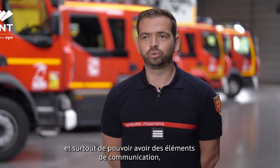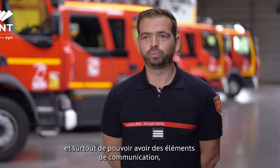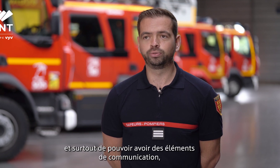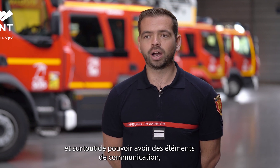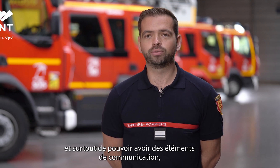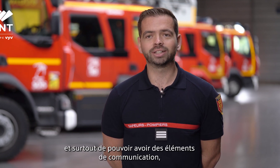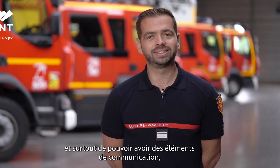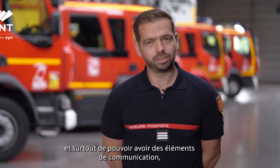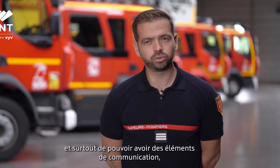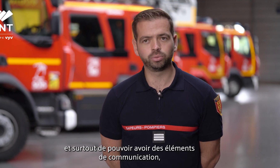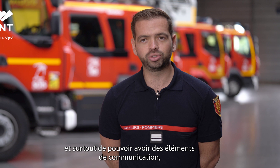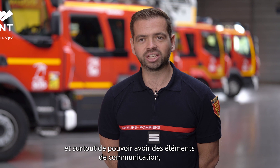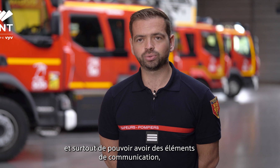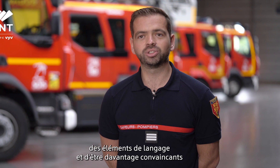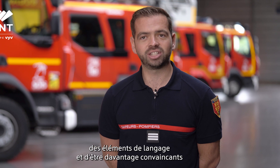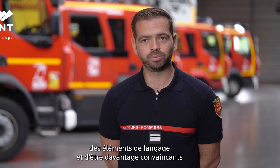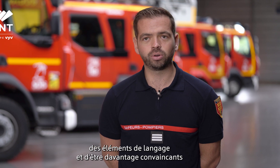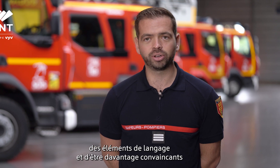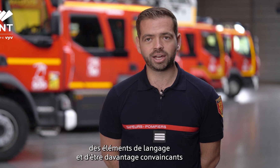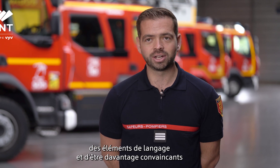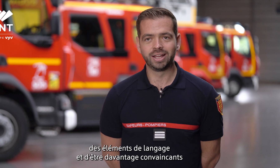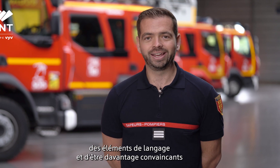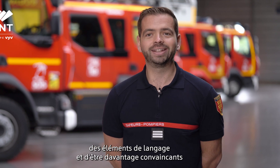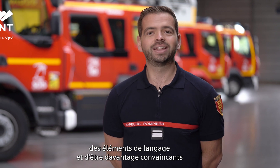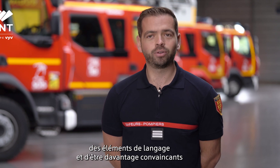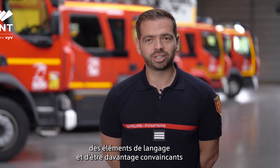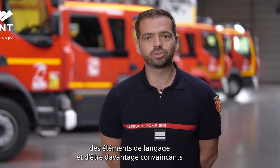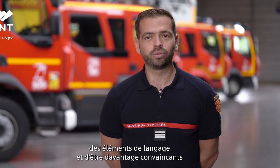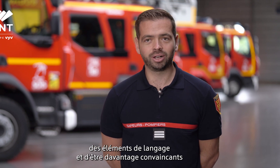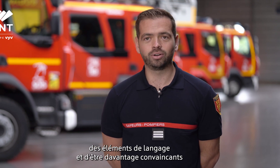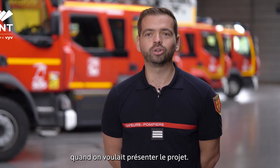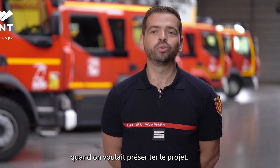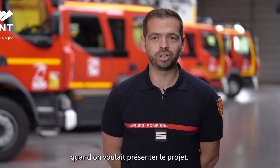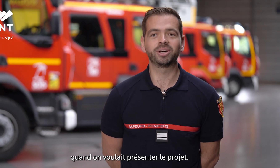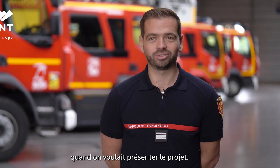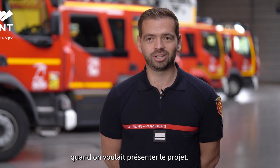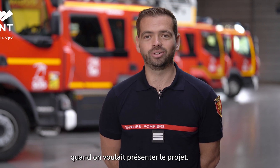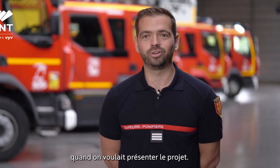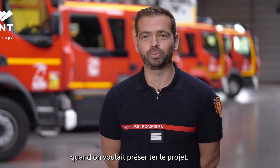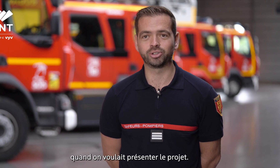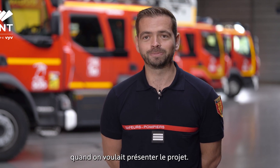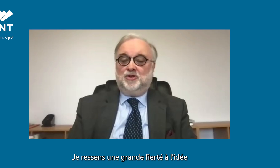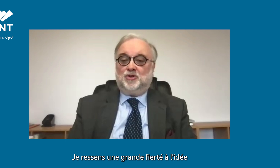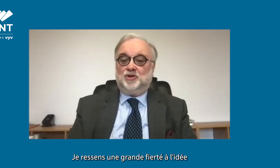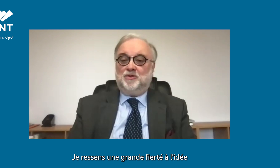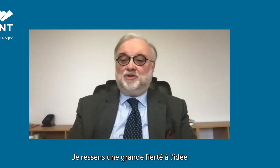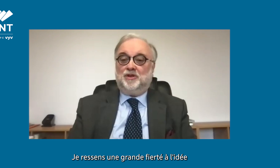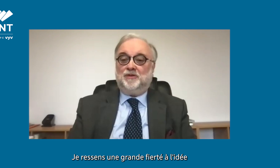pouvoir avoir des éléments de communication, des éléments de langage et d'être davantage convaincant quand on voulait présenter le projet. Je ressens une grande